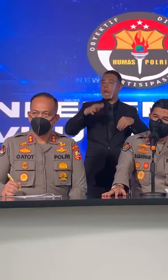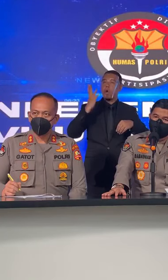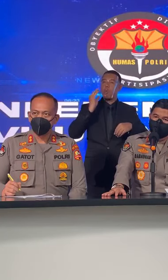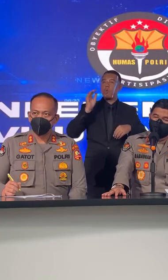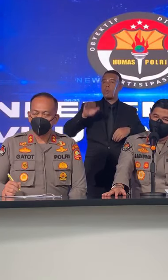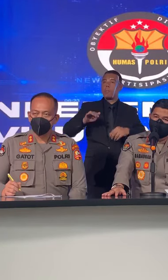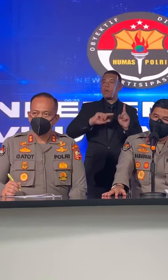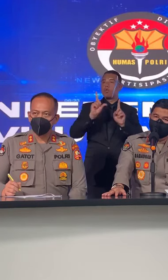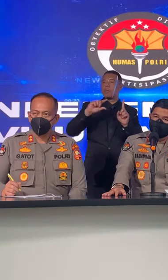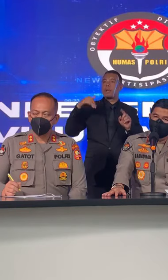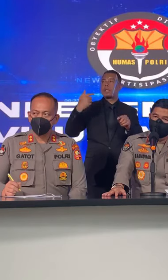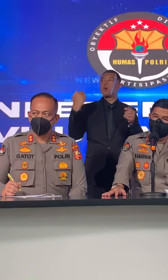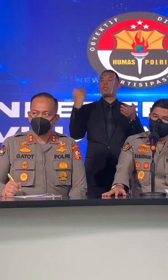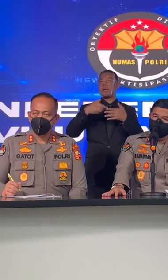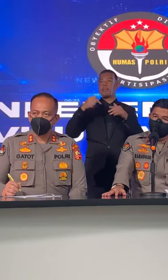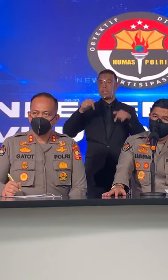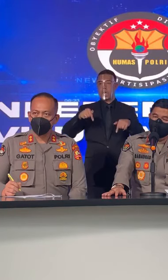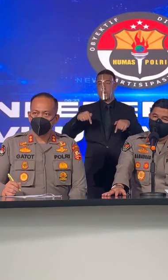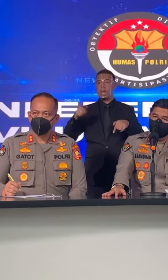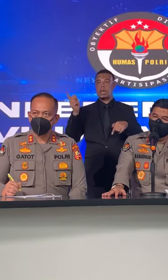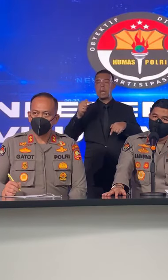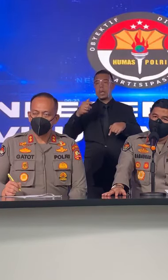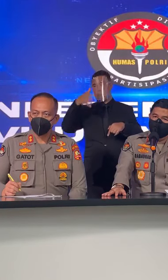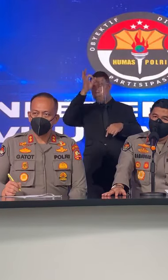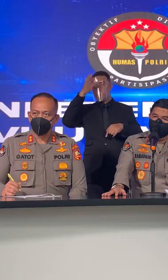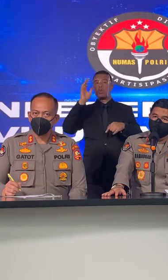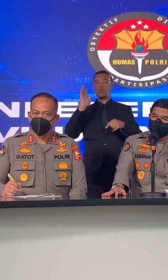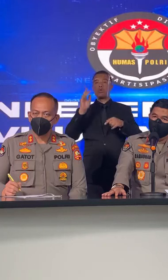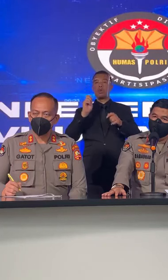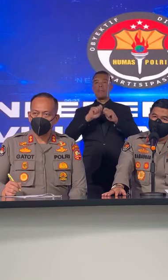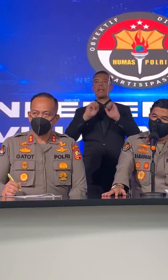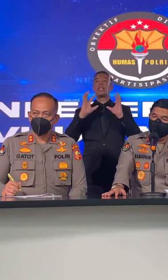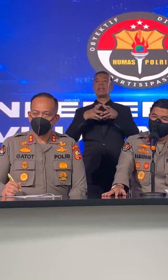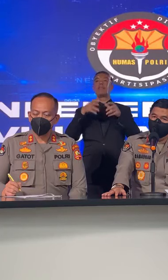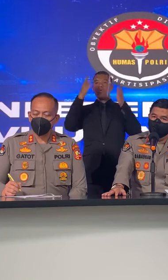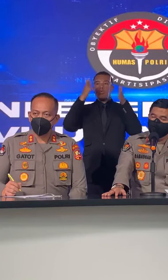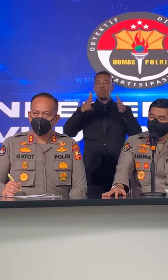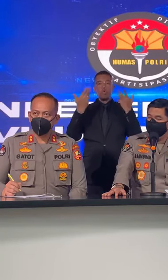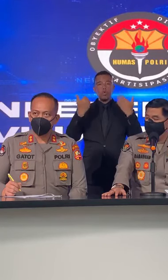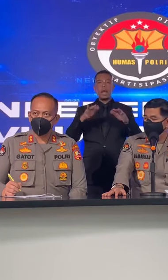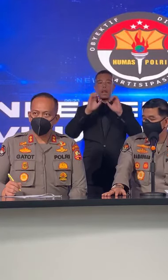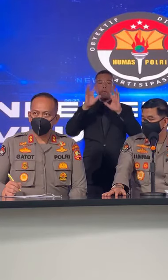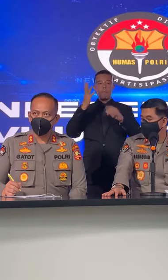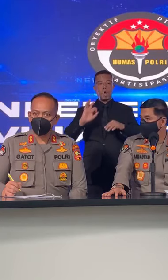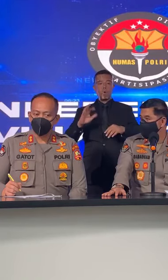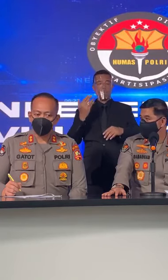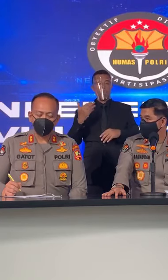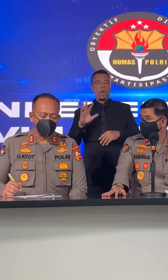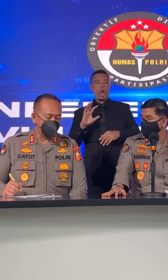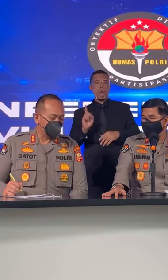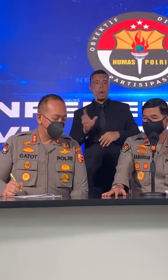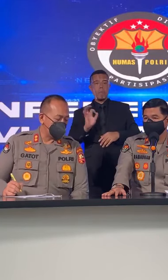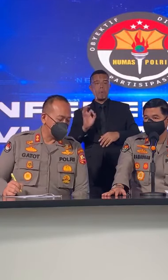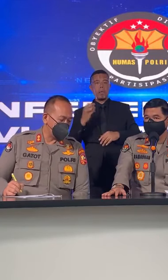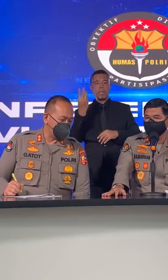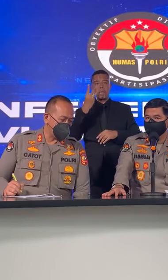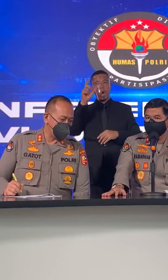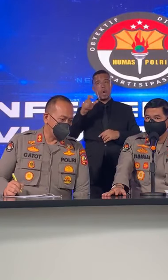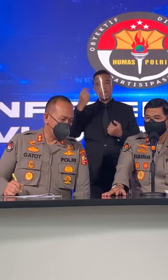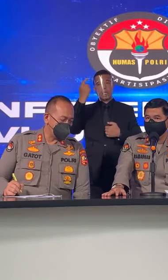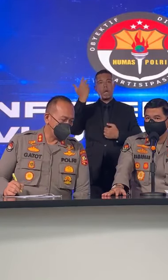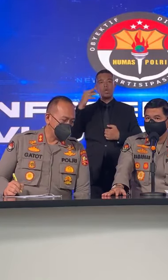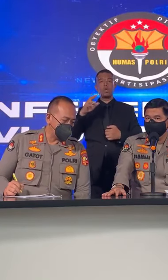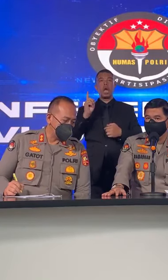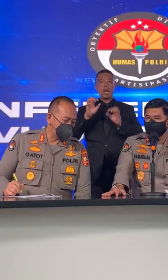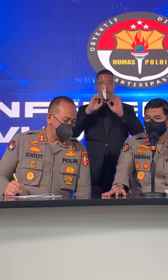Umur Sejauh Ini Kan Katanya Dari Saka Polisi Membuat Tim Khusus Nah Itu Sudah Ada Update Atau Belum Terus Tiga Pelaku Yang Sudah Ditangkap Sudah